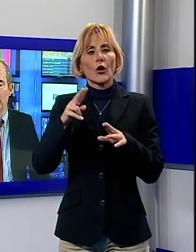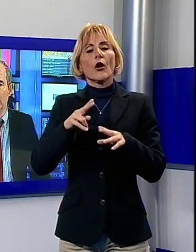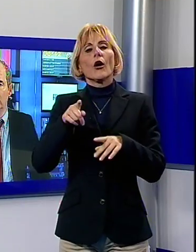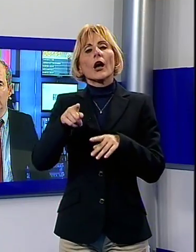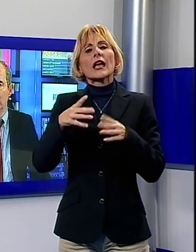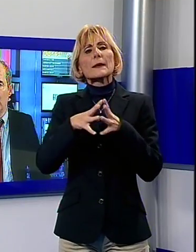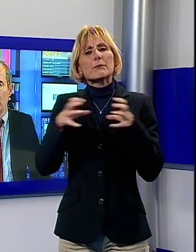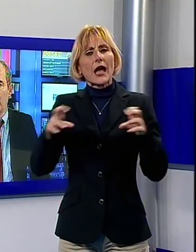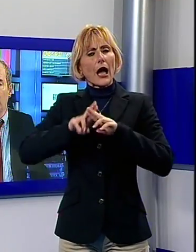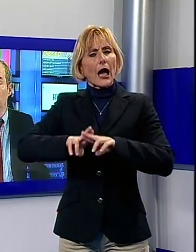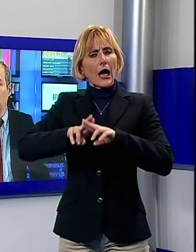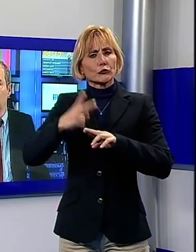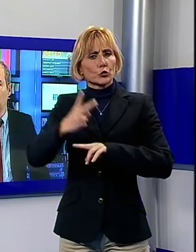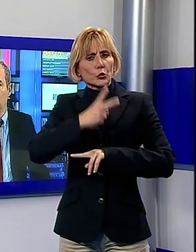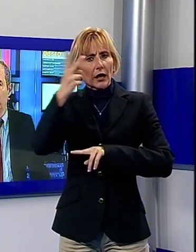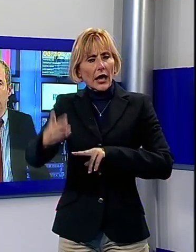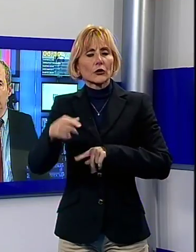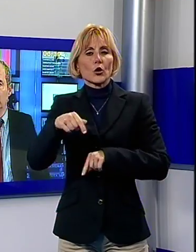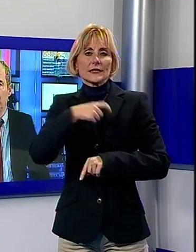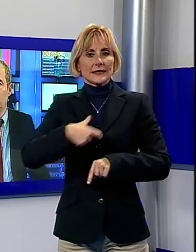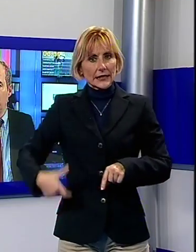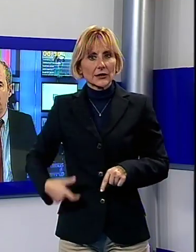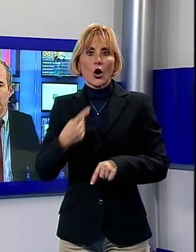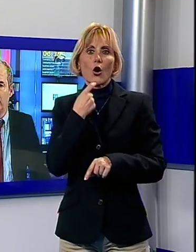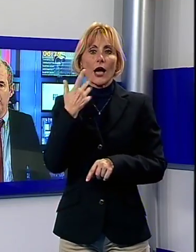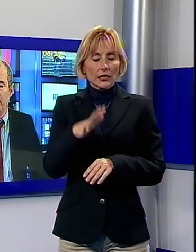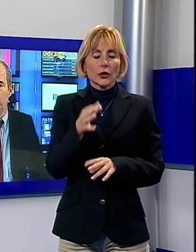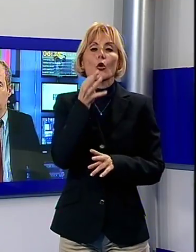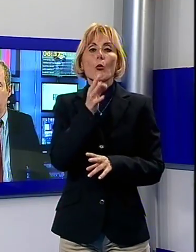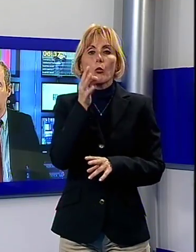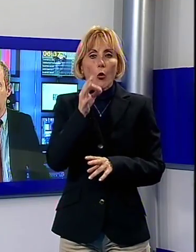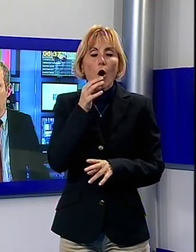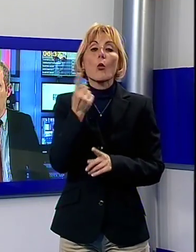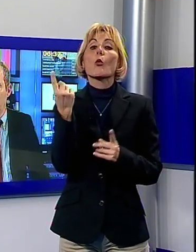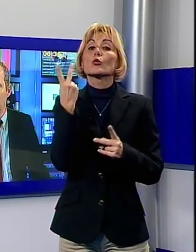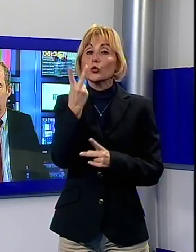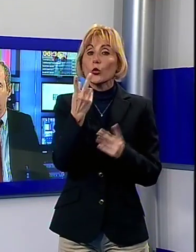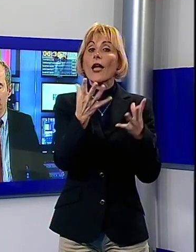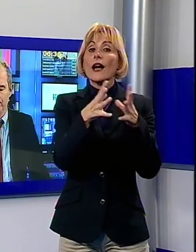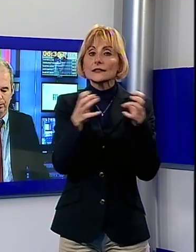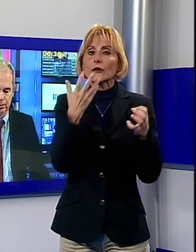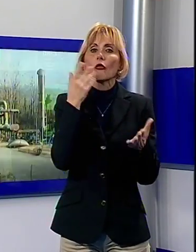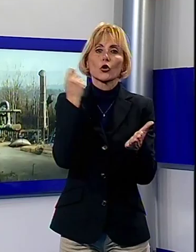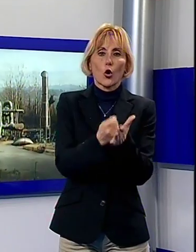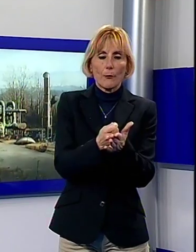Saisi ha annunciato che c'è l'interessamento per acquistare l'impianto da parte di due aziende.